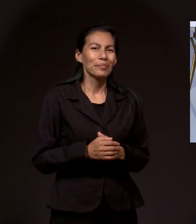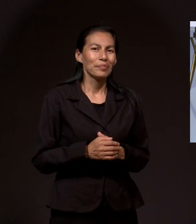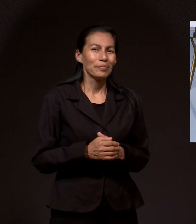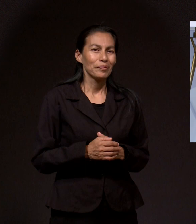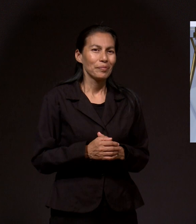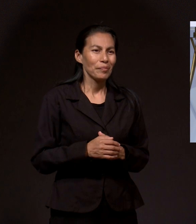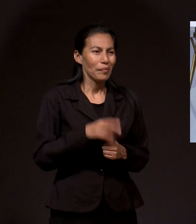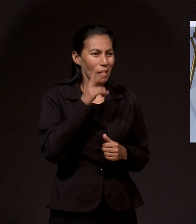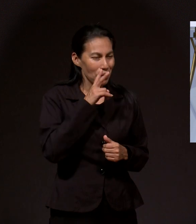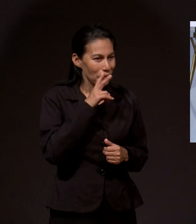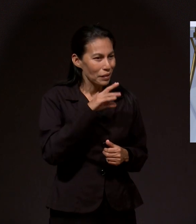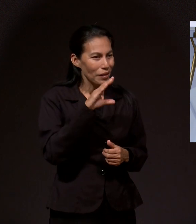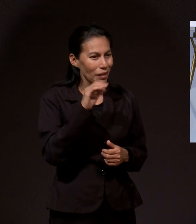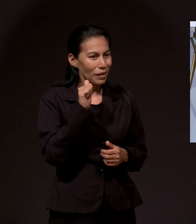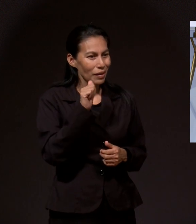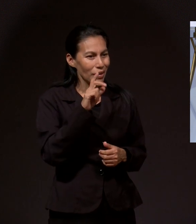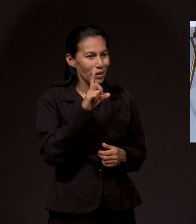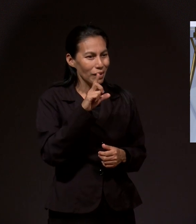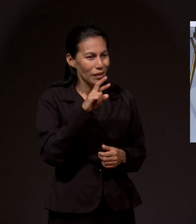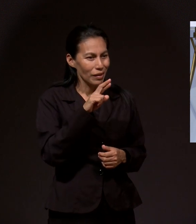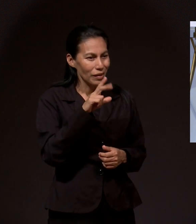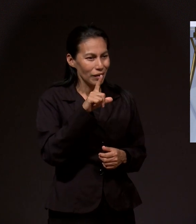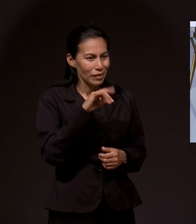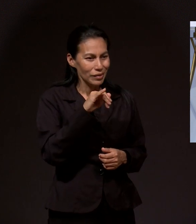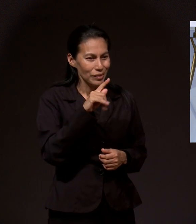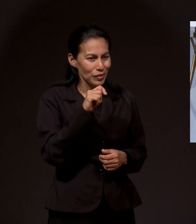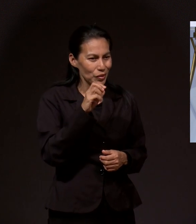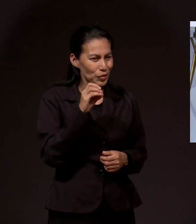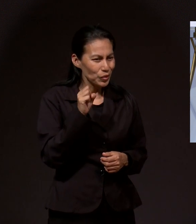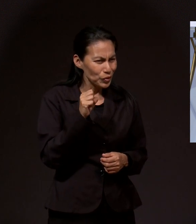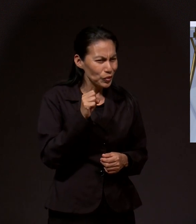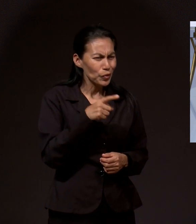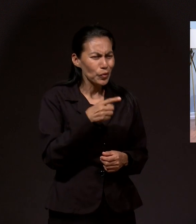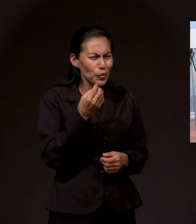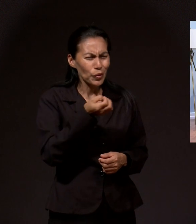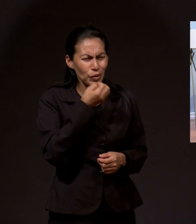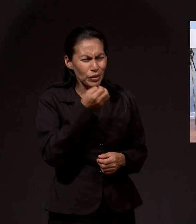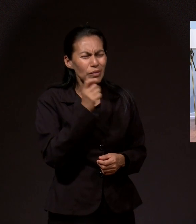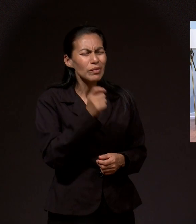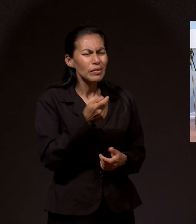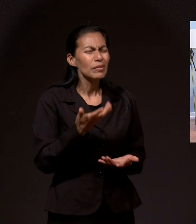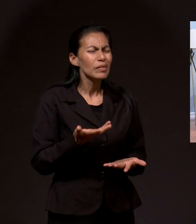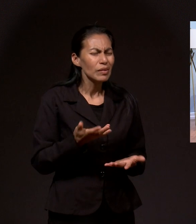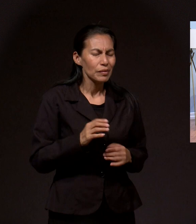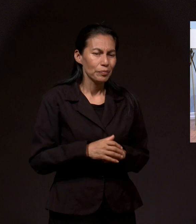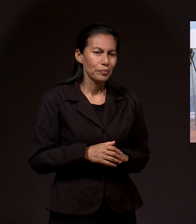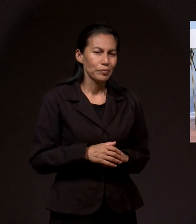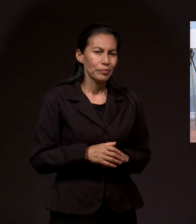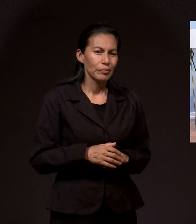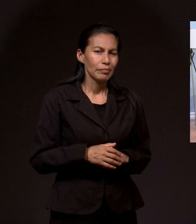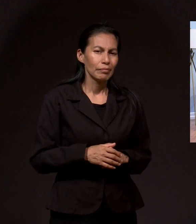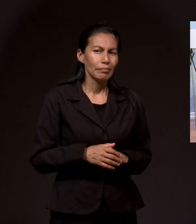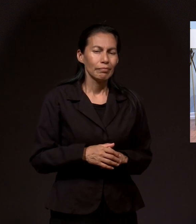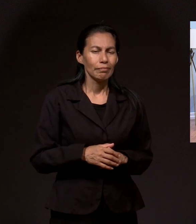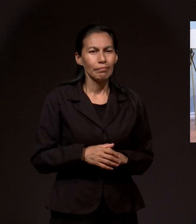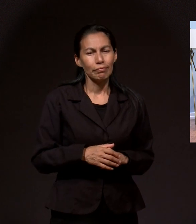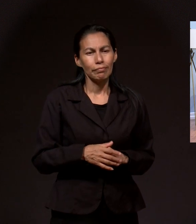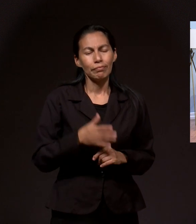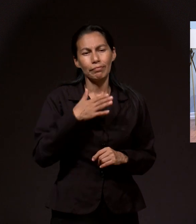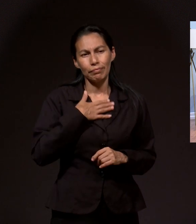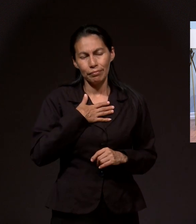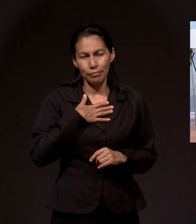vamos a ver a Carlitos. Carlitos, ¿qué ha llegado a ser la oración para ti, Carlitos?